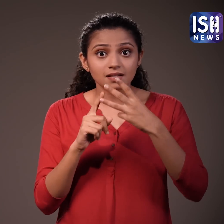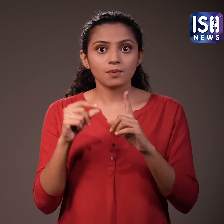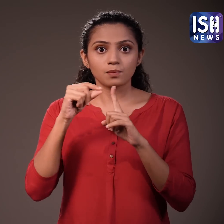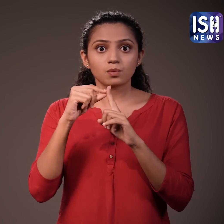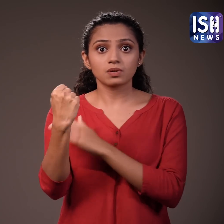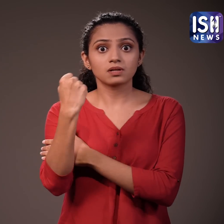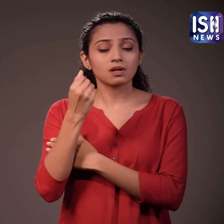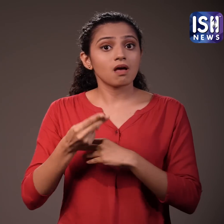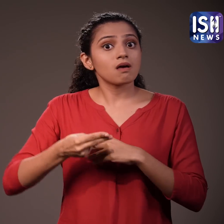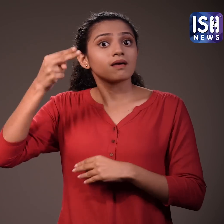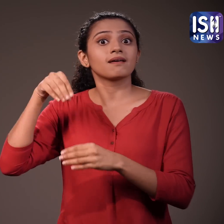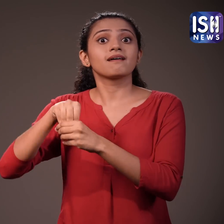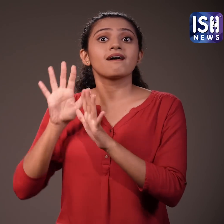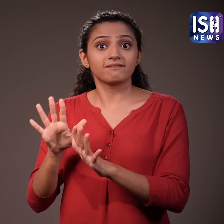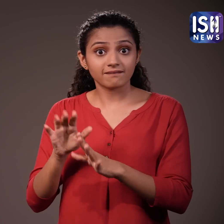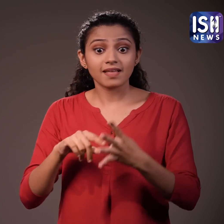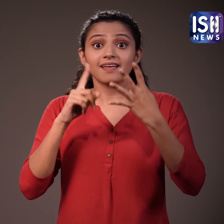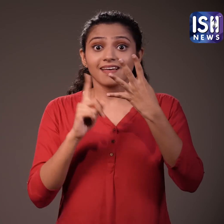और कैलेरी में कम है